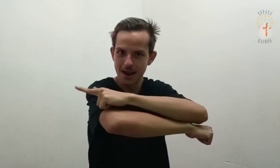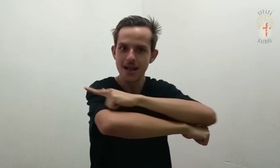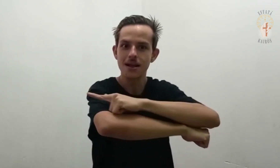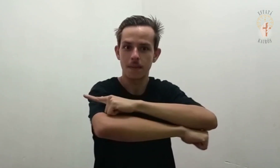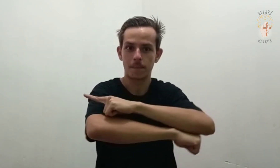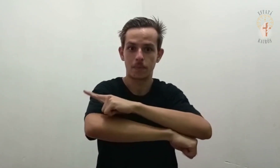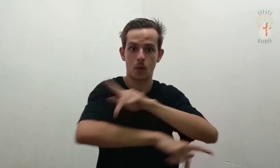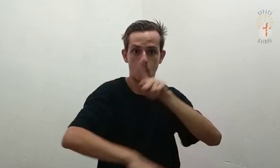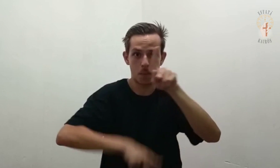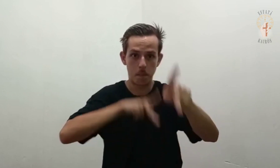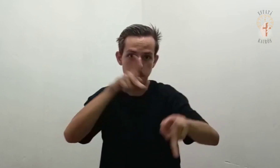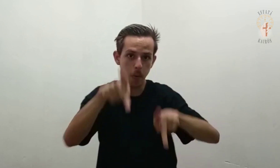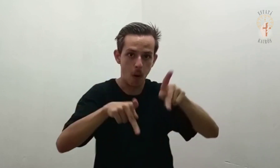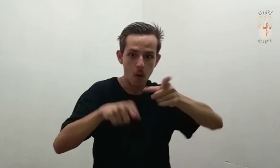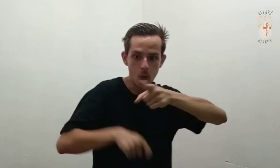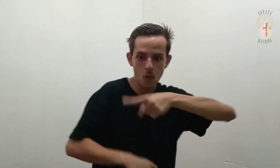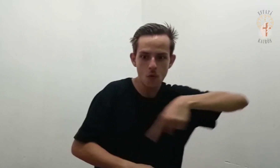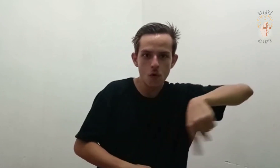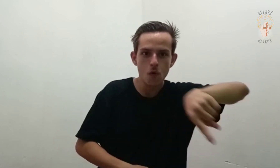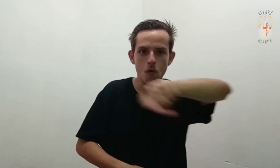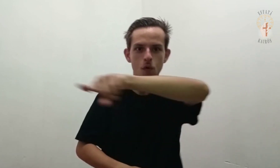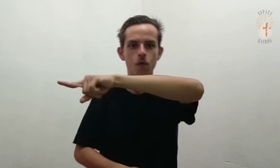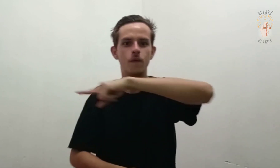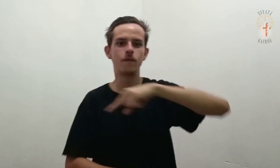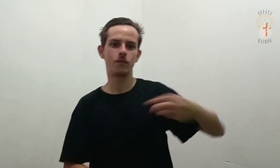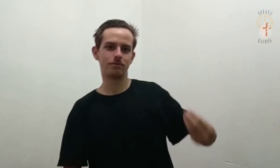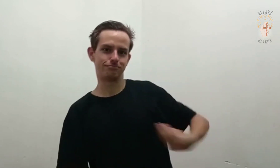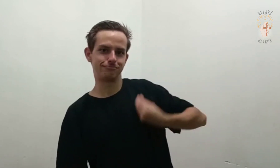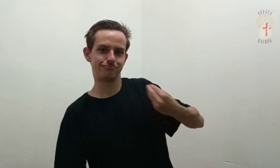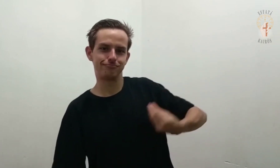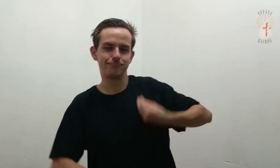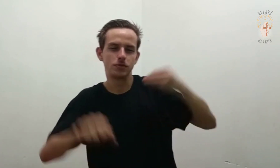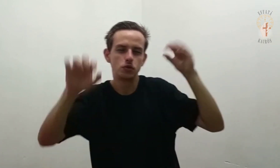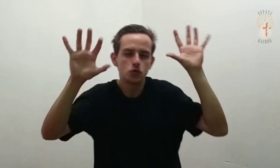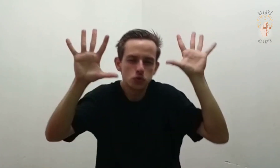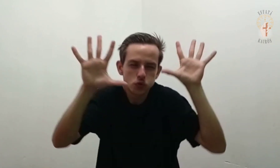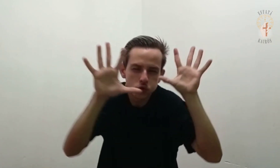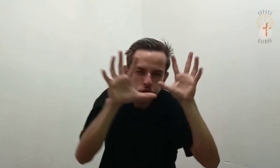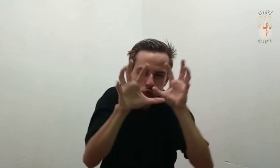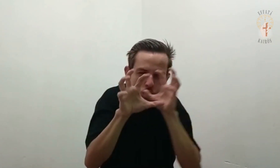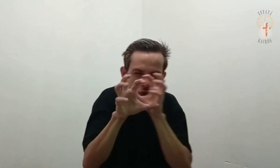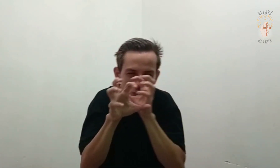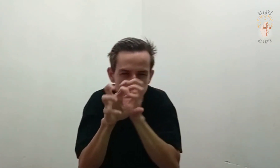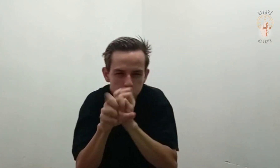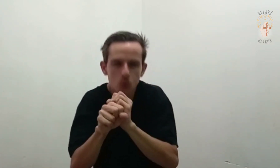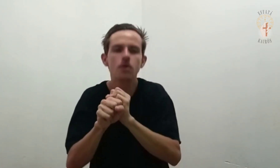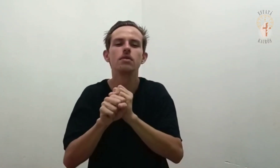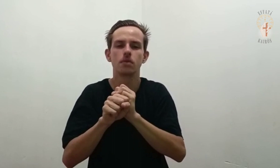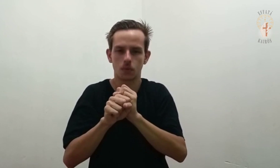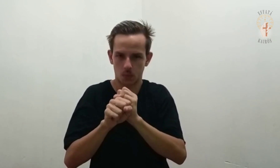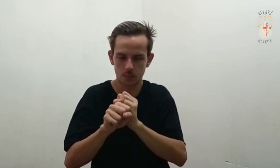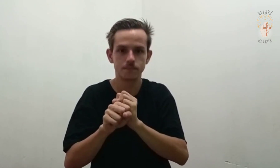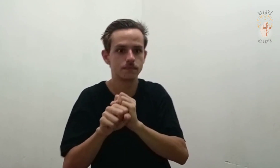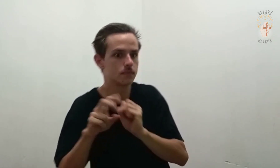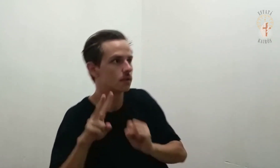O povo que andava na escuridão viu uma grande luz.